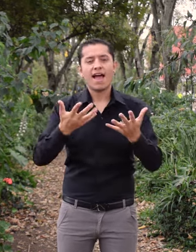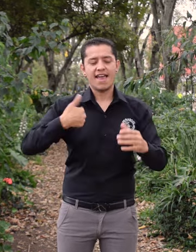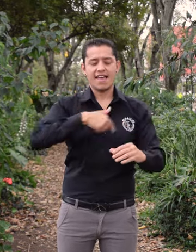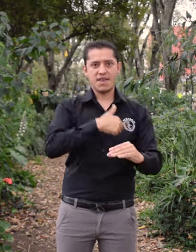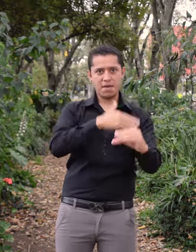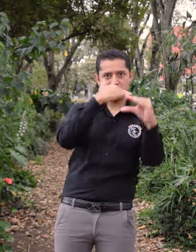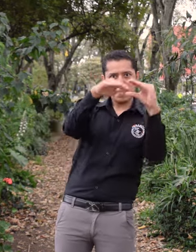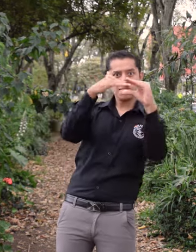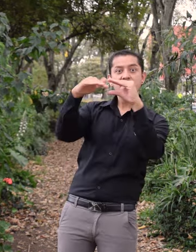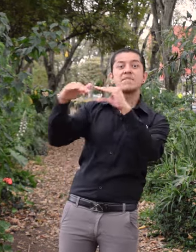exacta del taller.